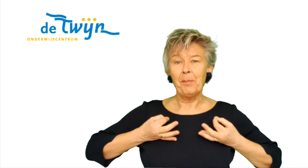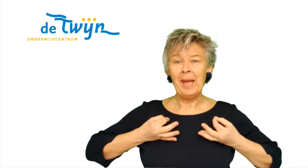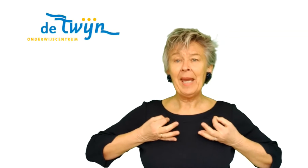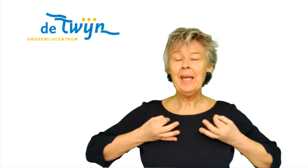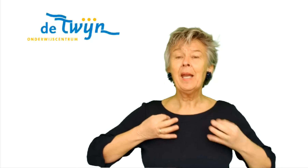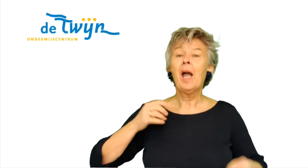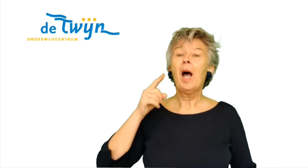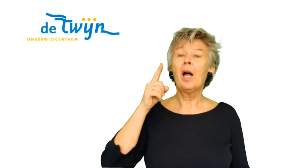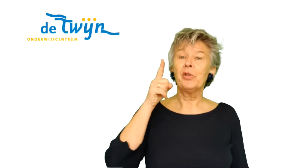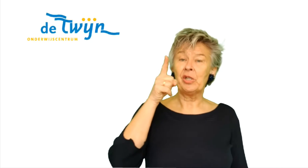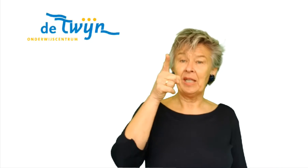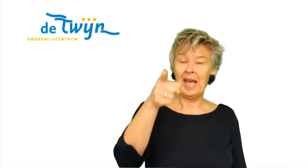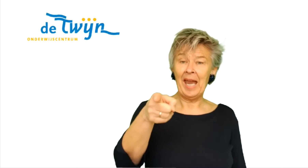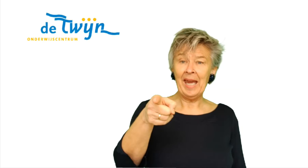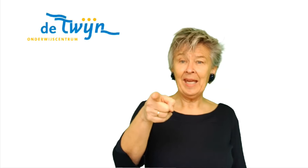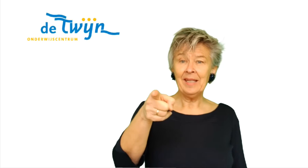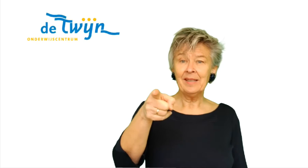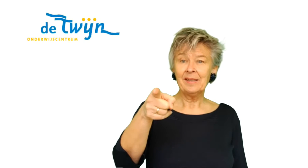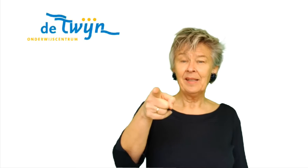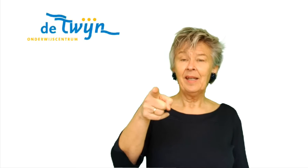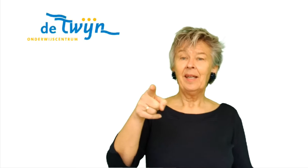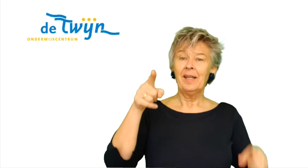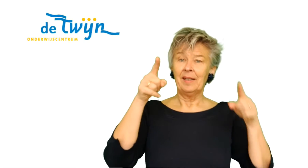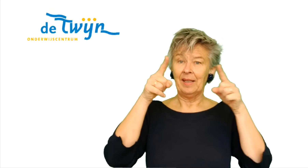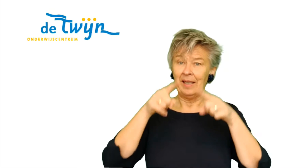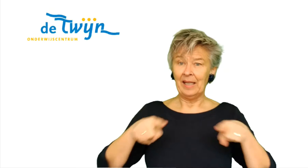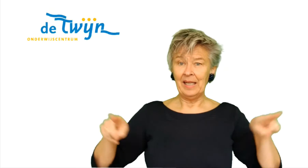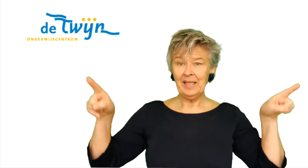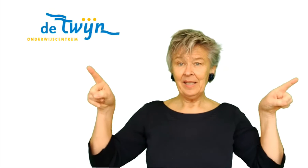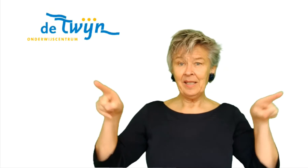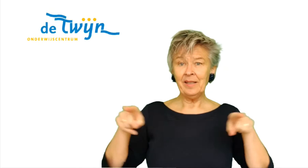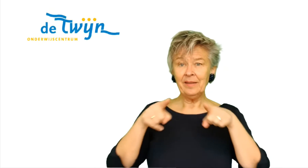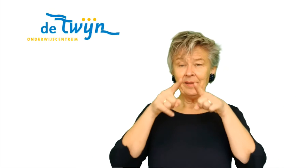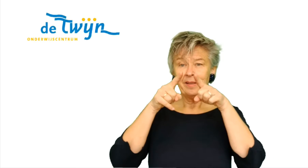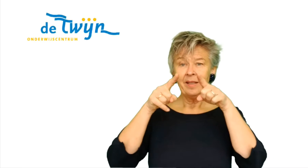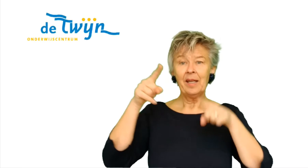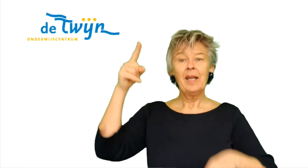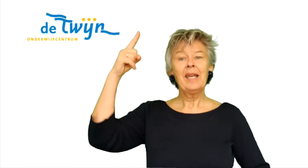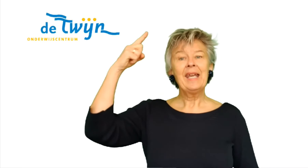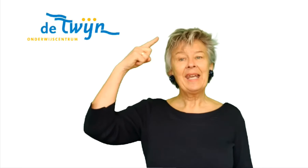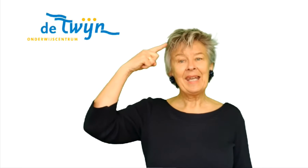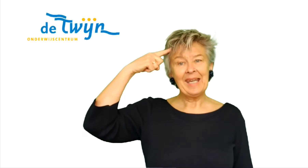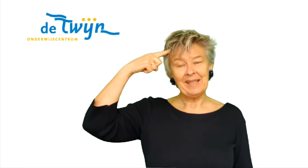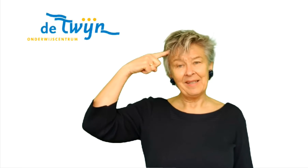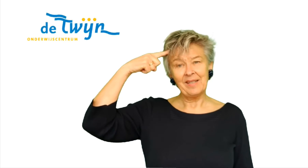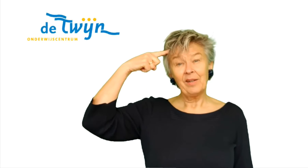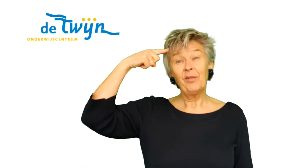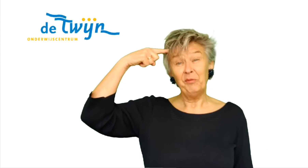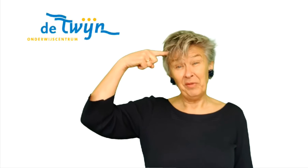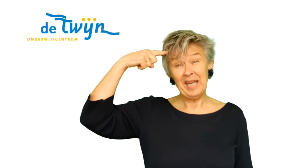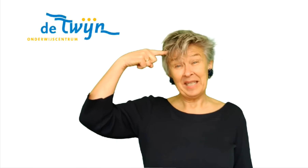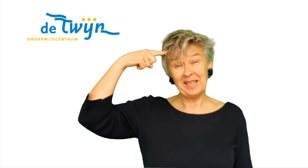mee als jij dit liedje kent, weet.